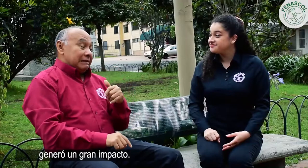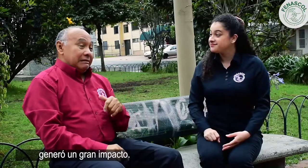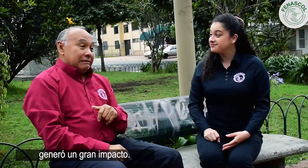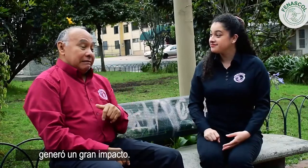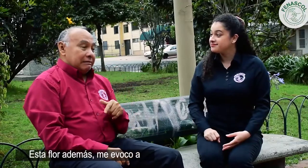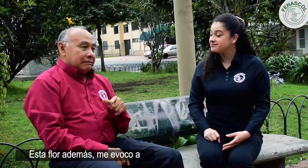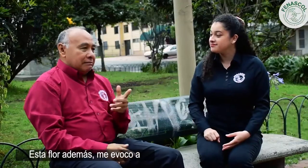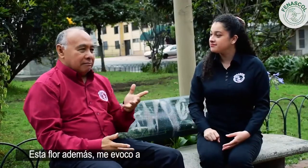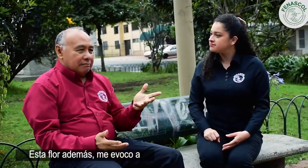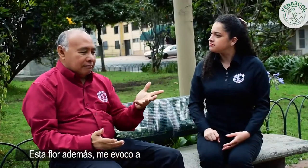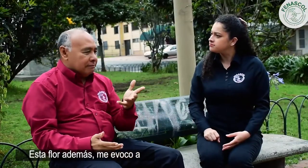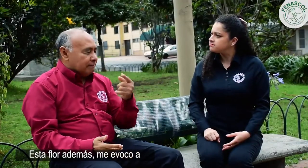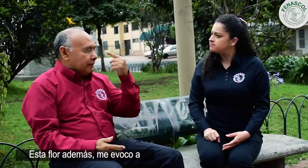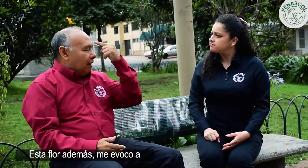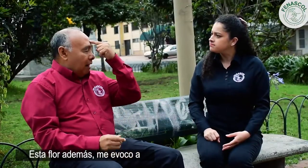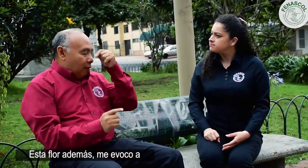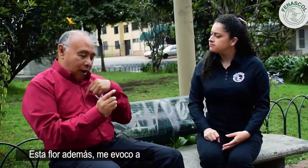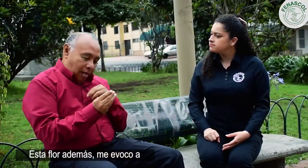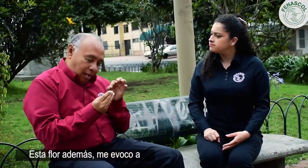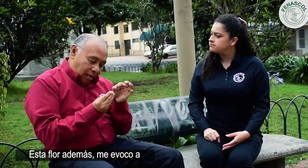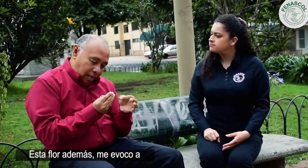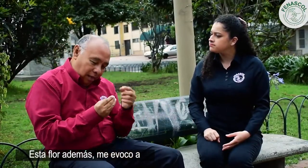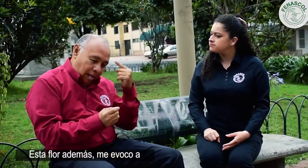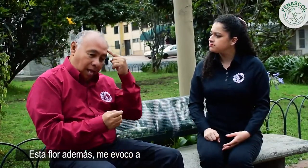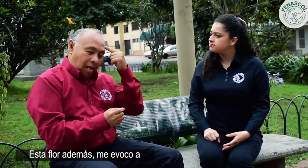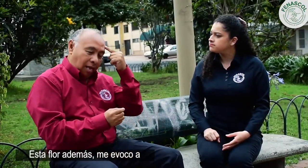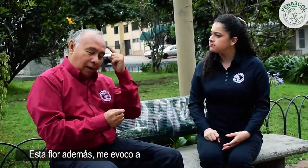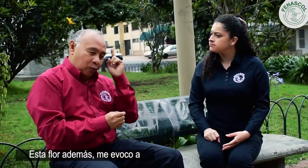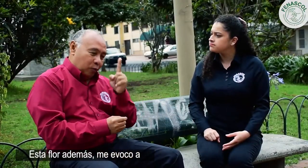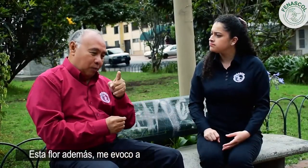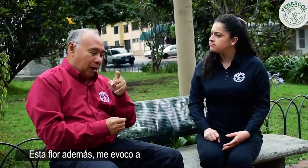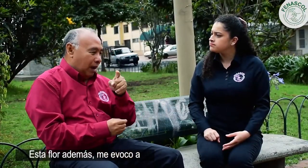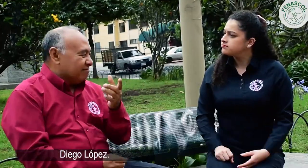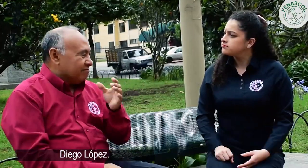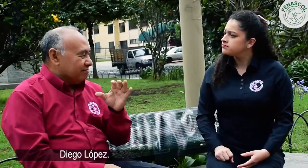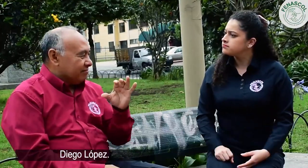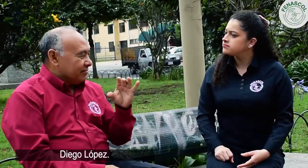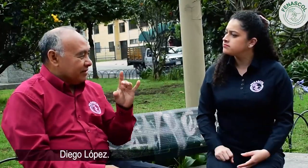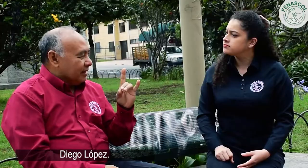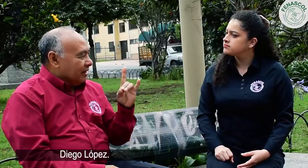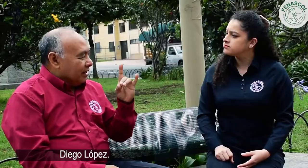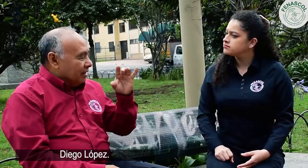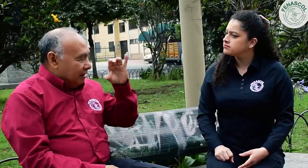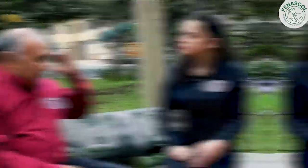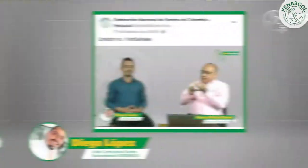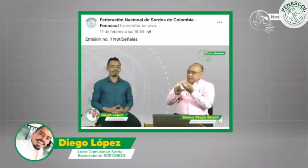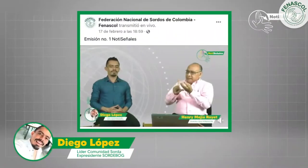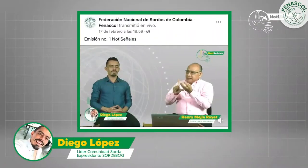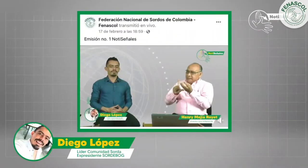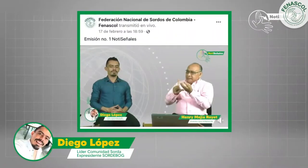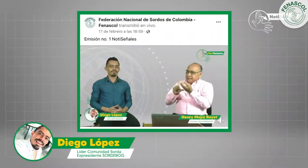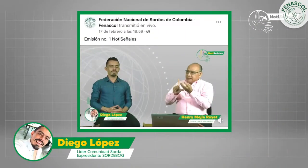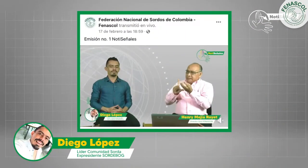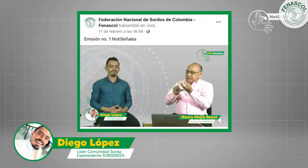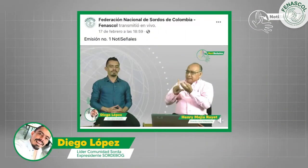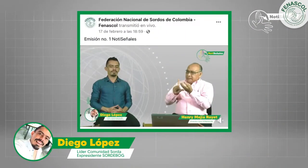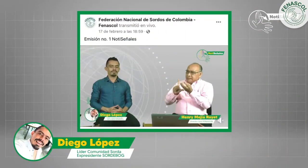esta flor además me evocó a diego lópez diego lópez líder